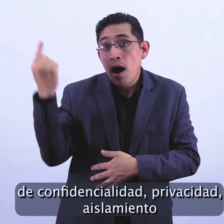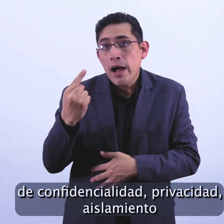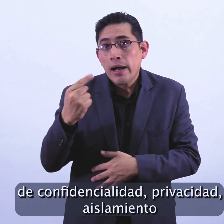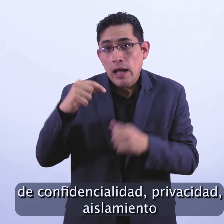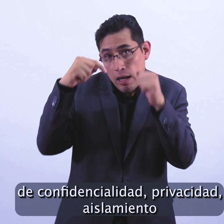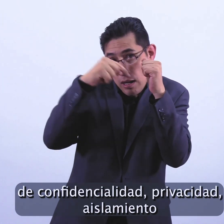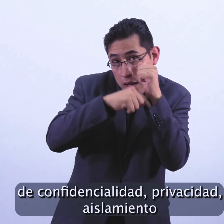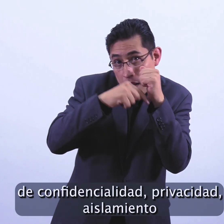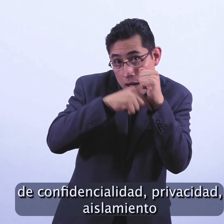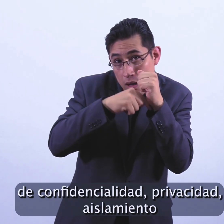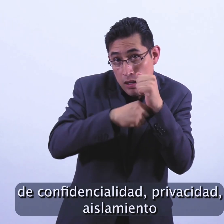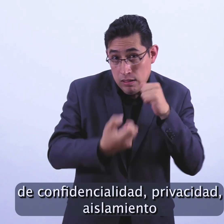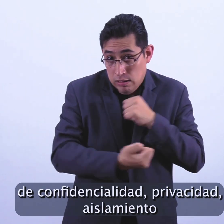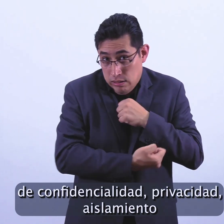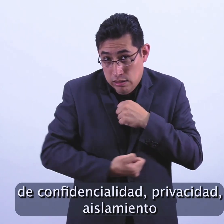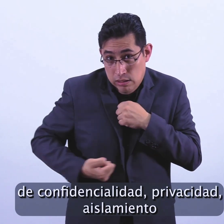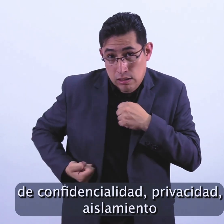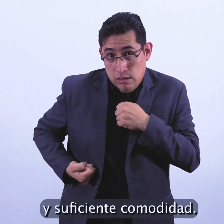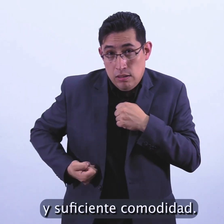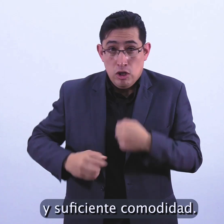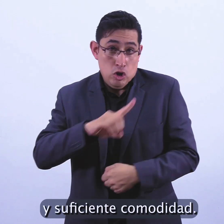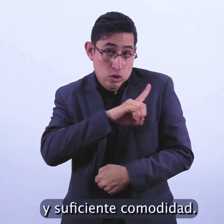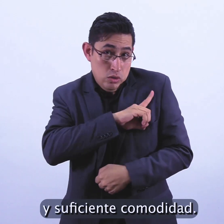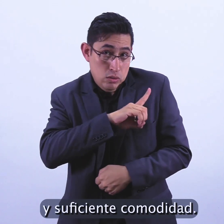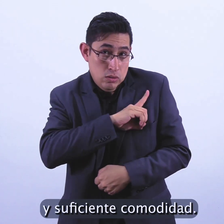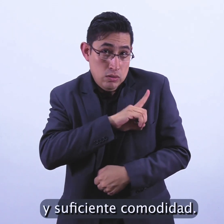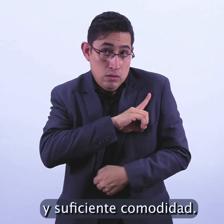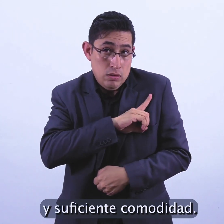privacidad, aislamiento y suficiente comodidad.